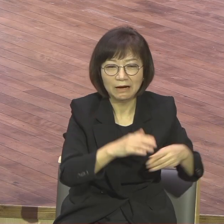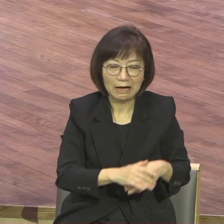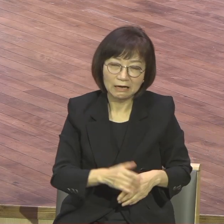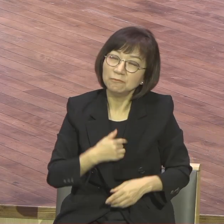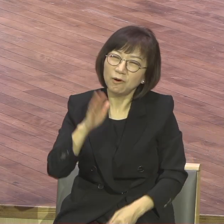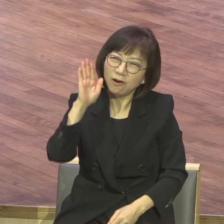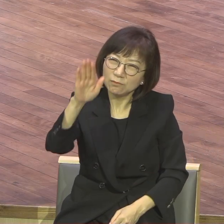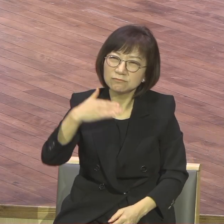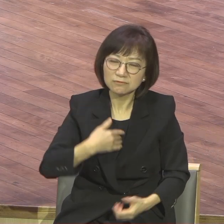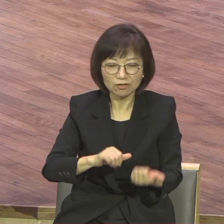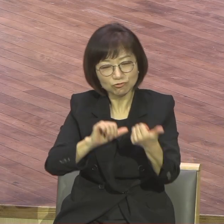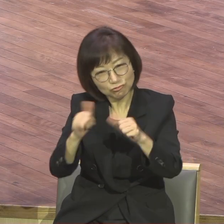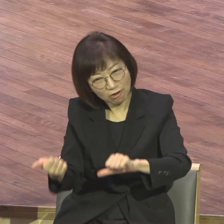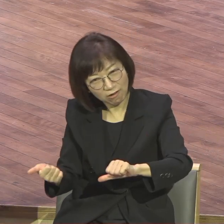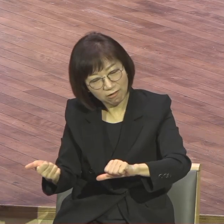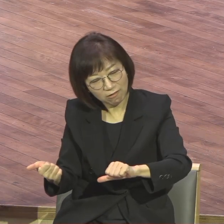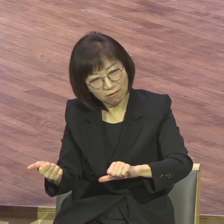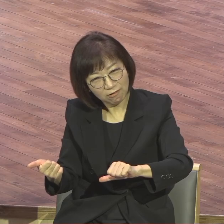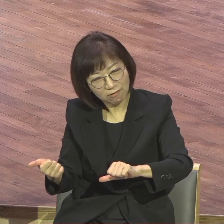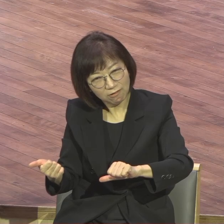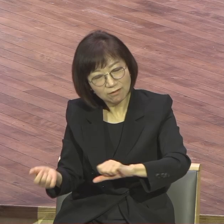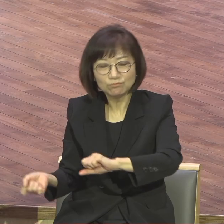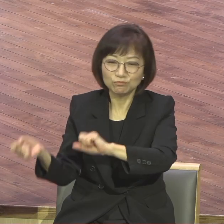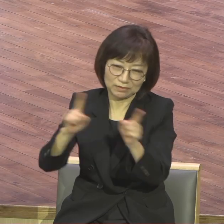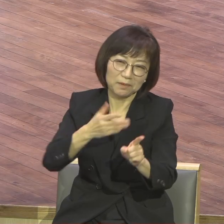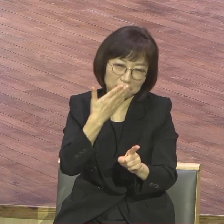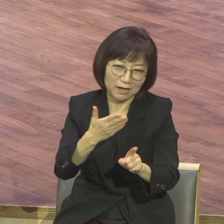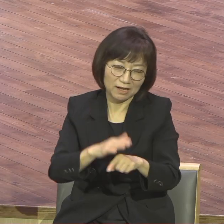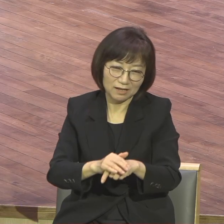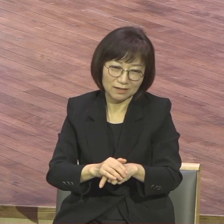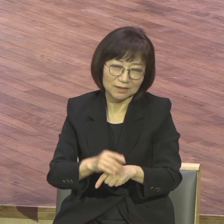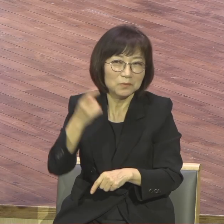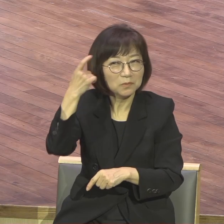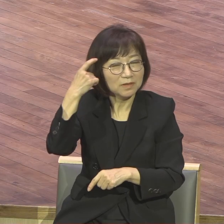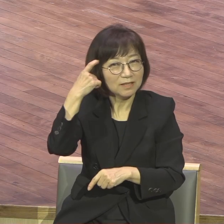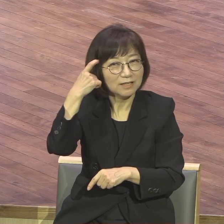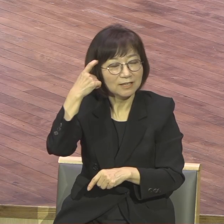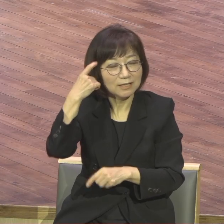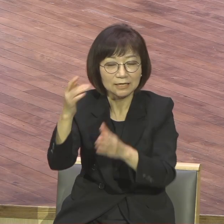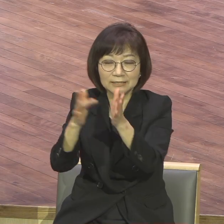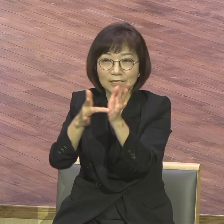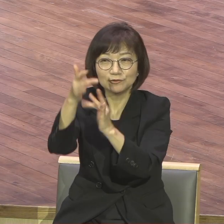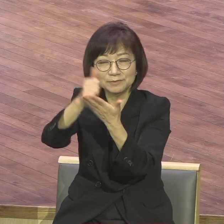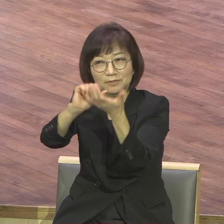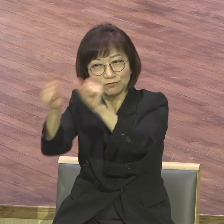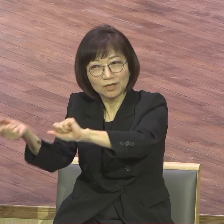예수님이 부활했으니까 나도 부활하겠지